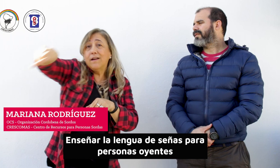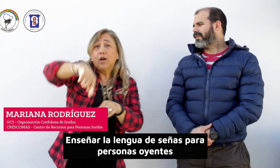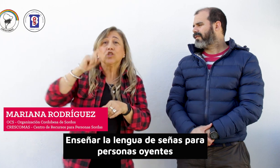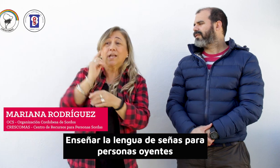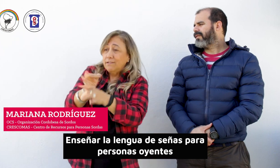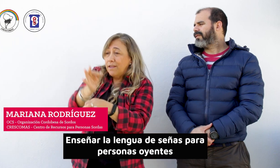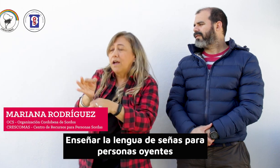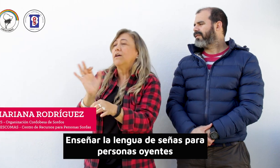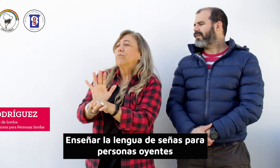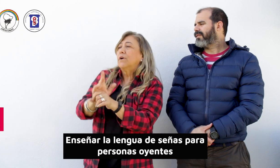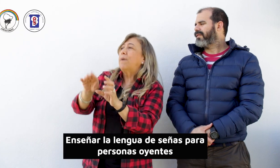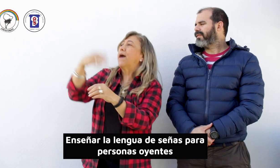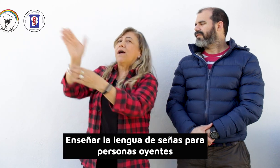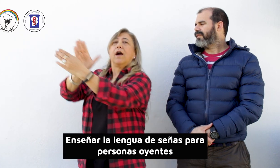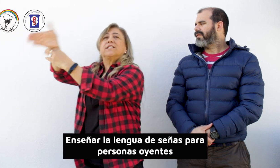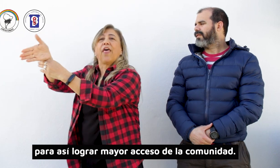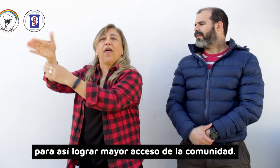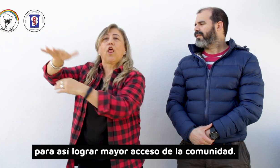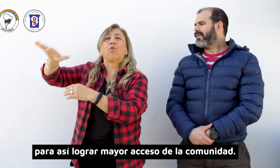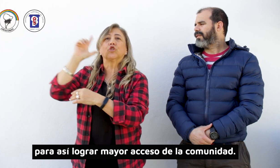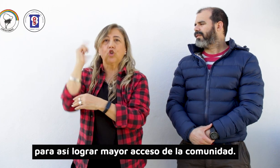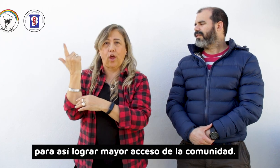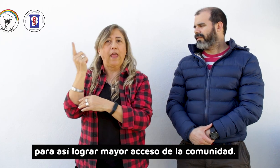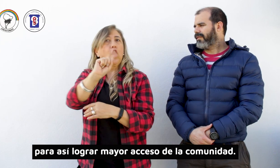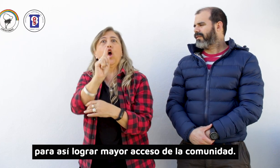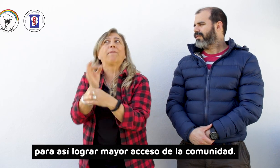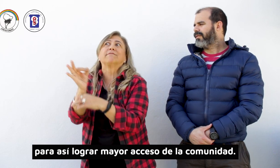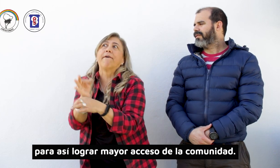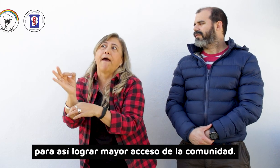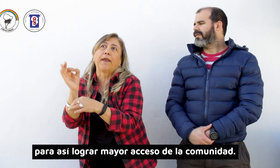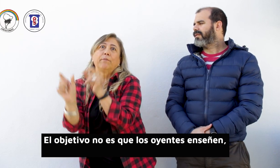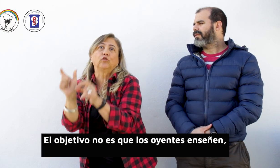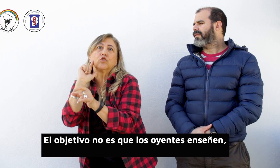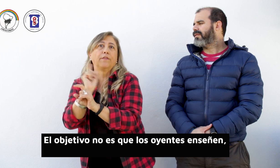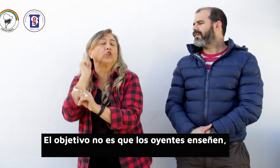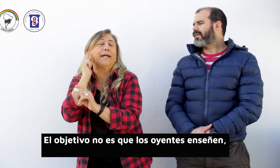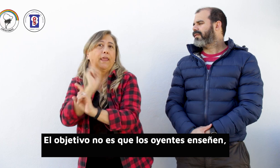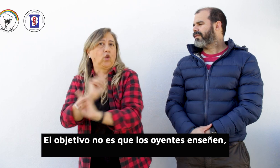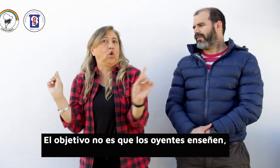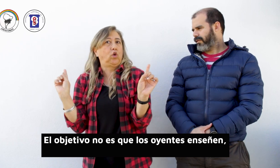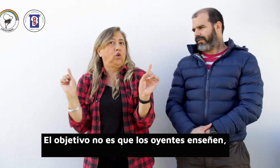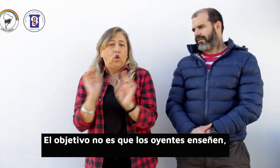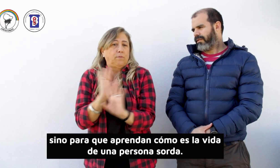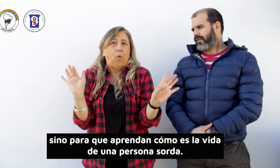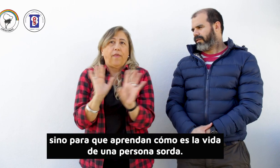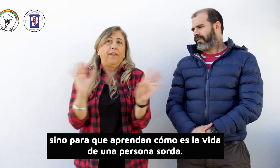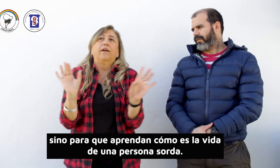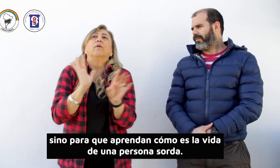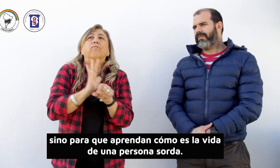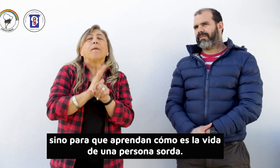Enseñar la lengua de señas a personas oyentes para así lograr mayor acceso de la comunidad. El objetivo no es que los oyentes enseñen, sino para que aprendan cómo